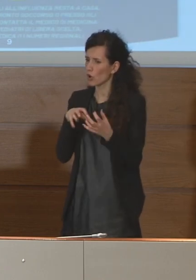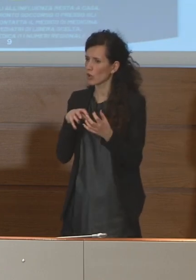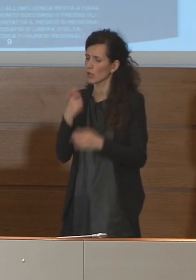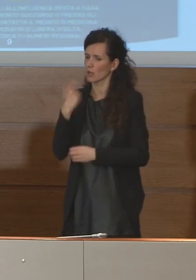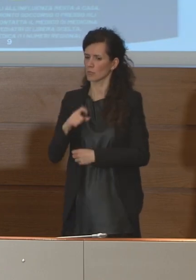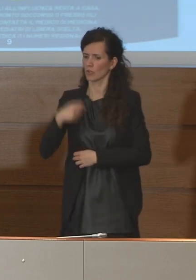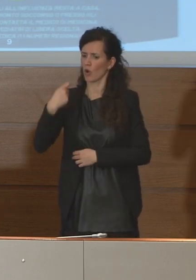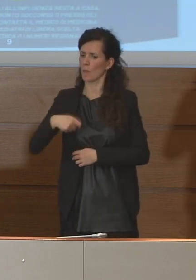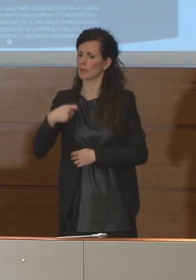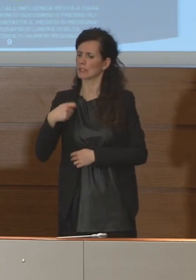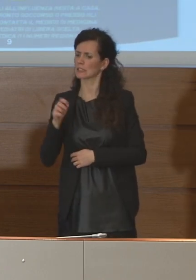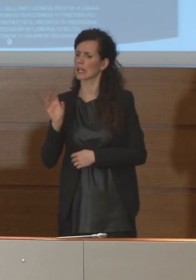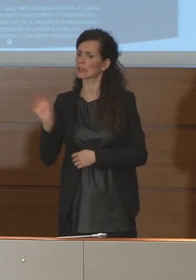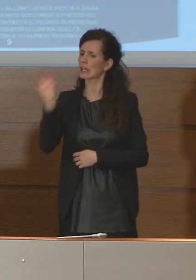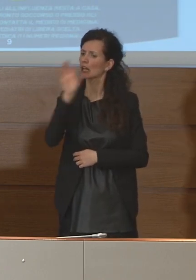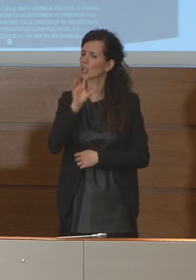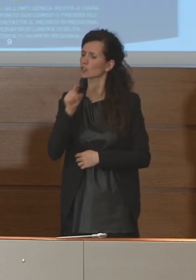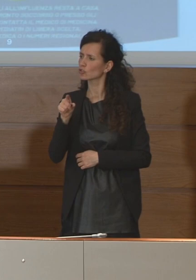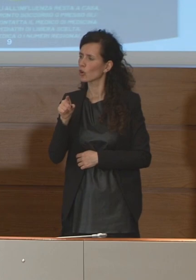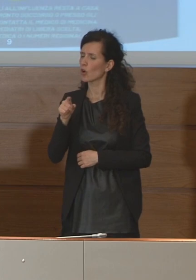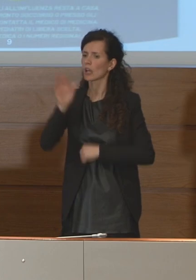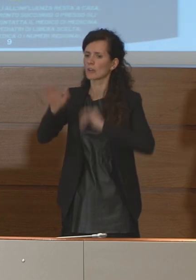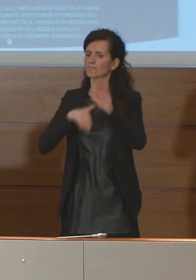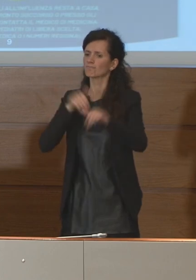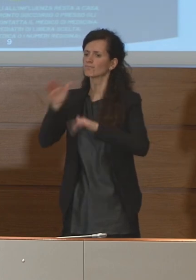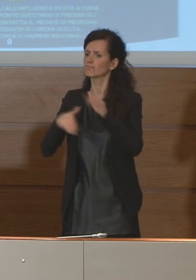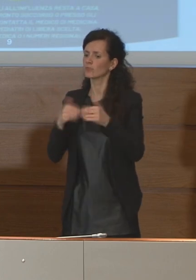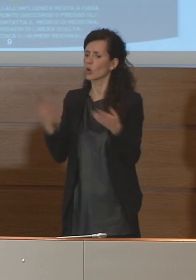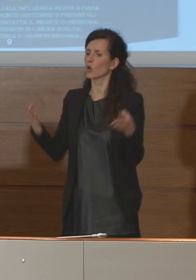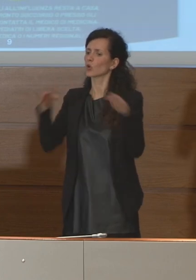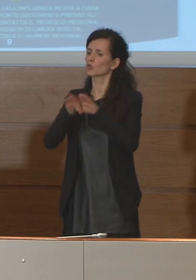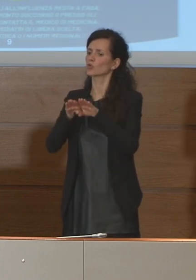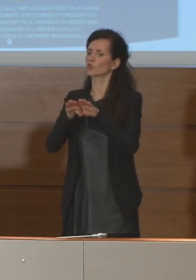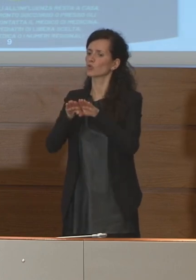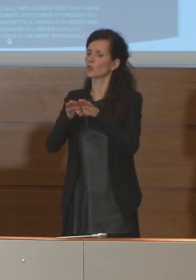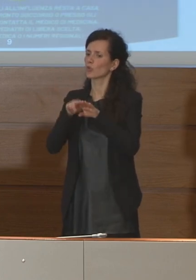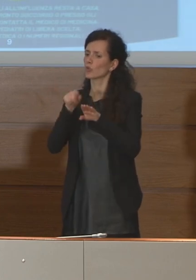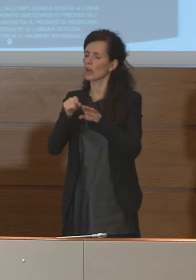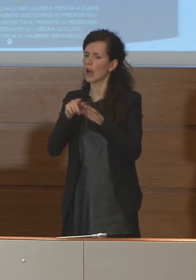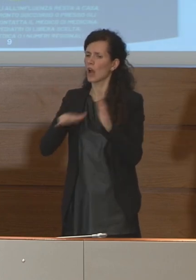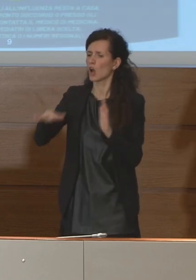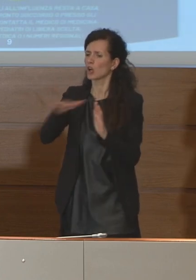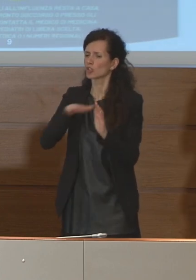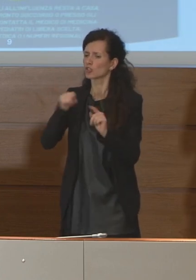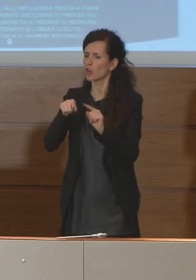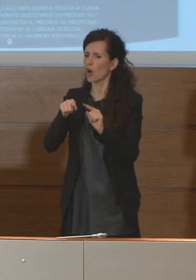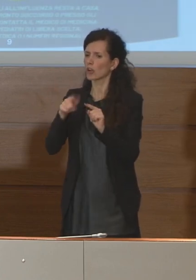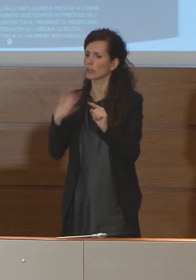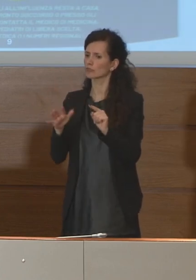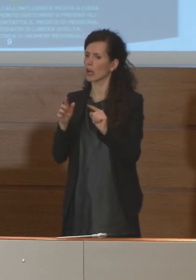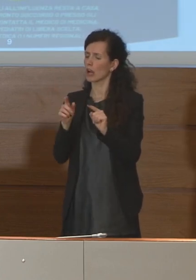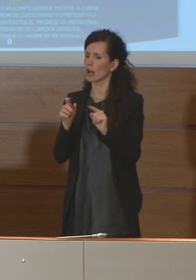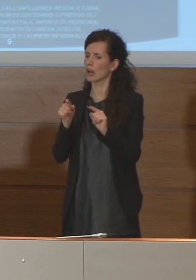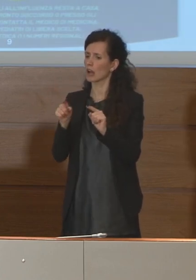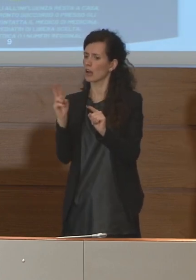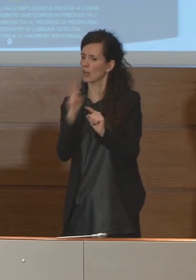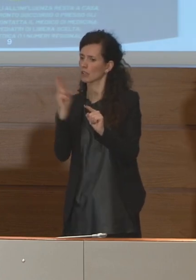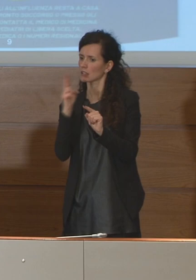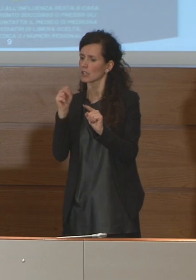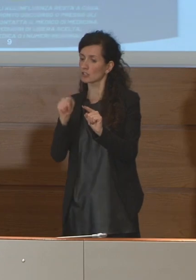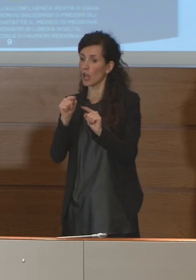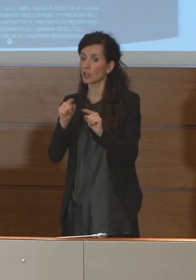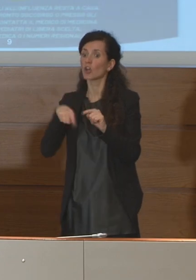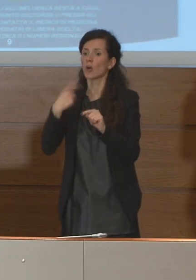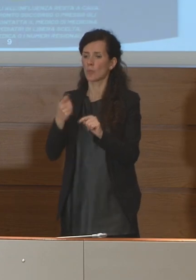presidente della regione ha in qualche modo invocato la chiusura di una zona dove si era verificato un decesso poi scoperto con tampone dopo il